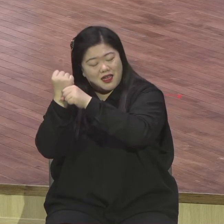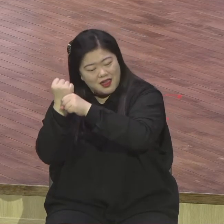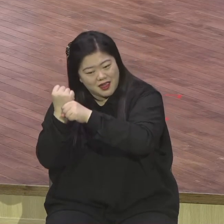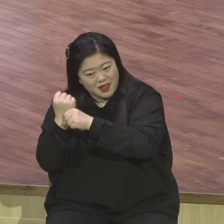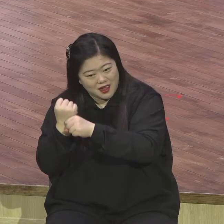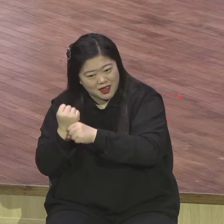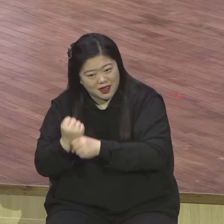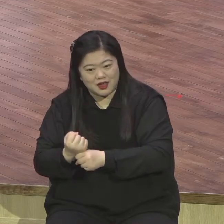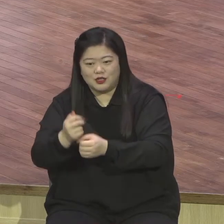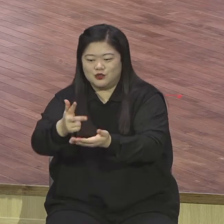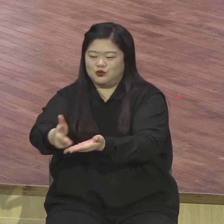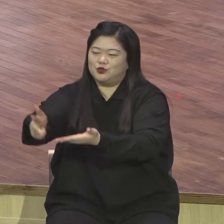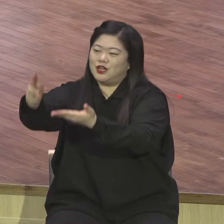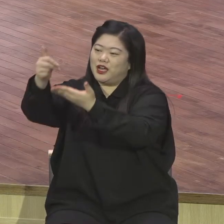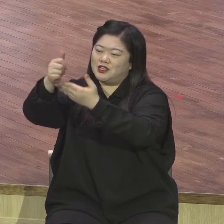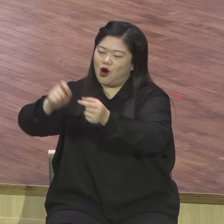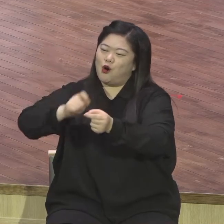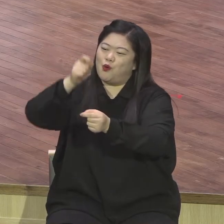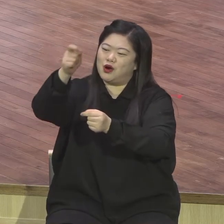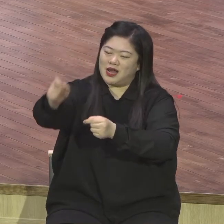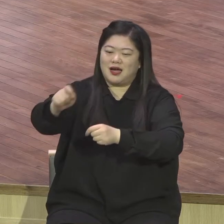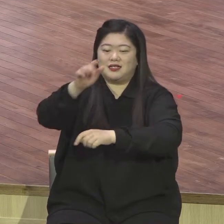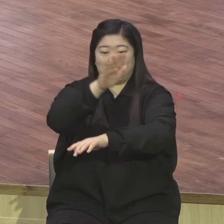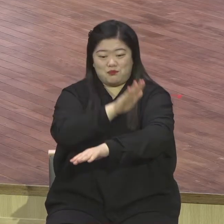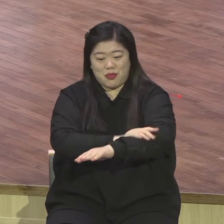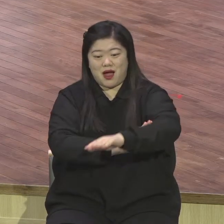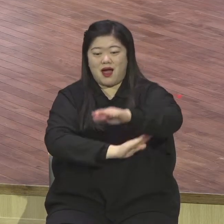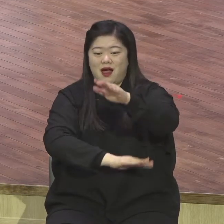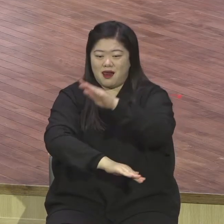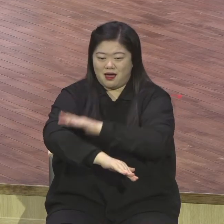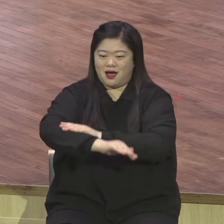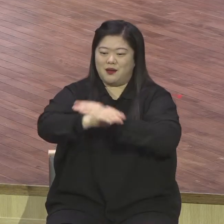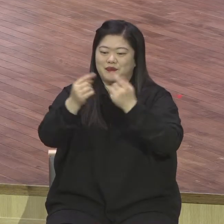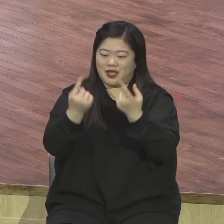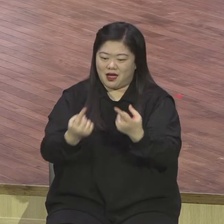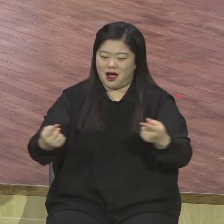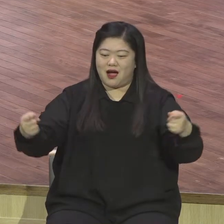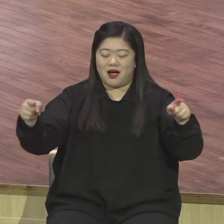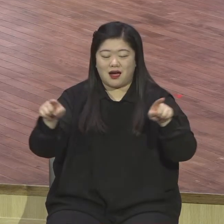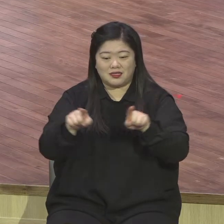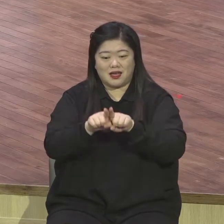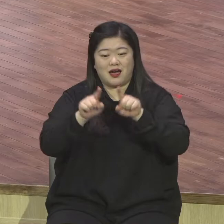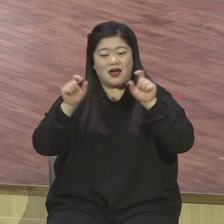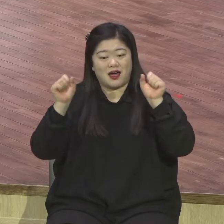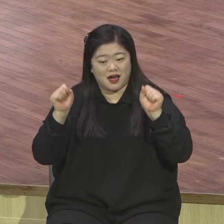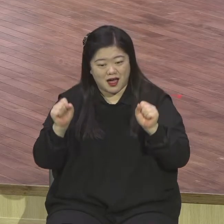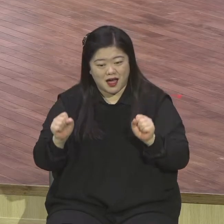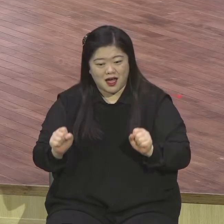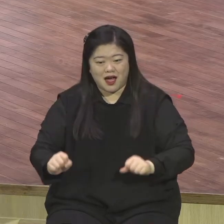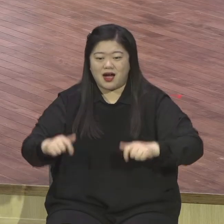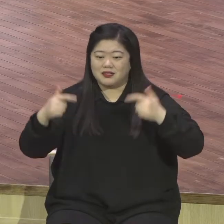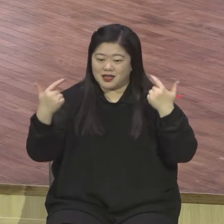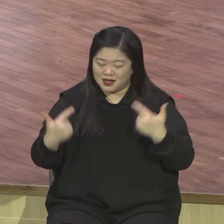주위의 영원하신 팔 함께하사 항상